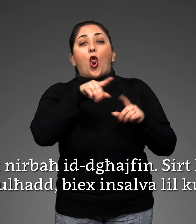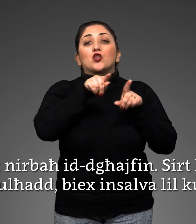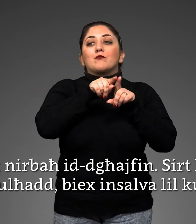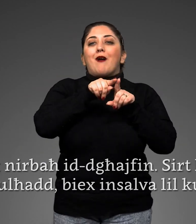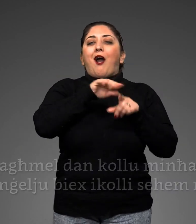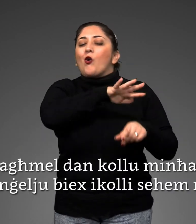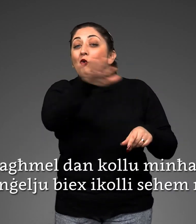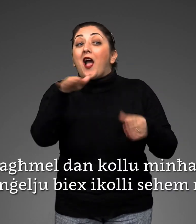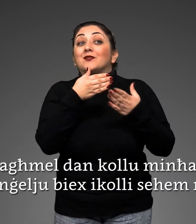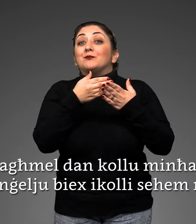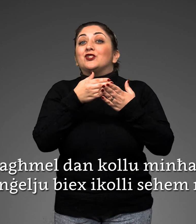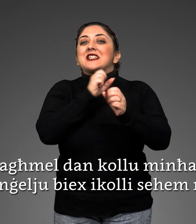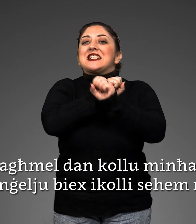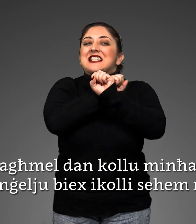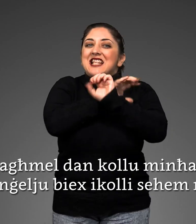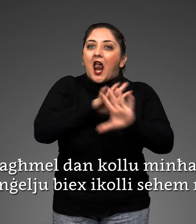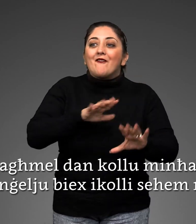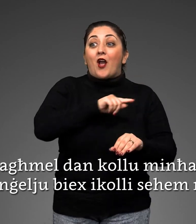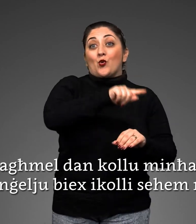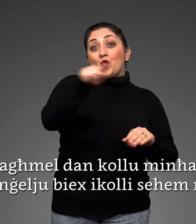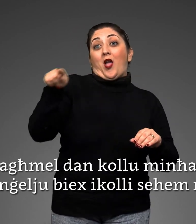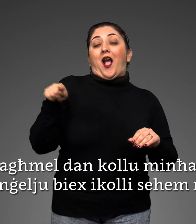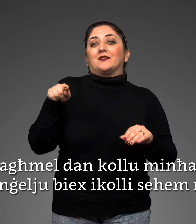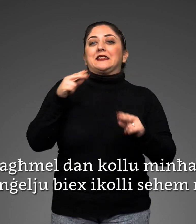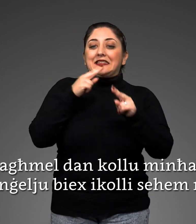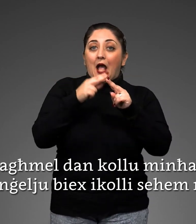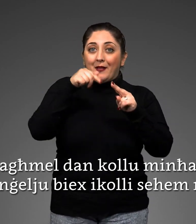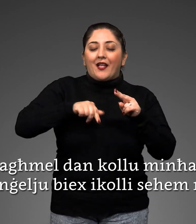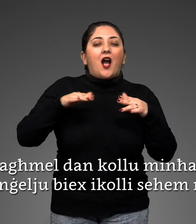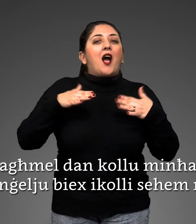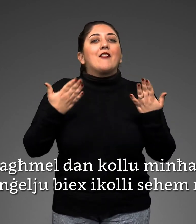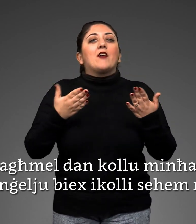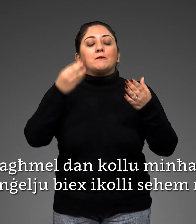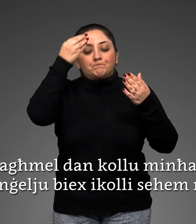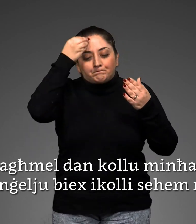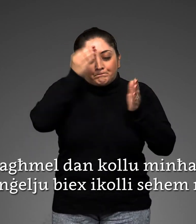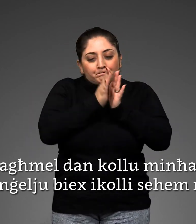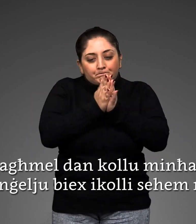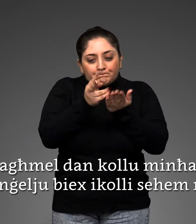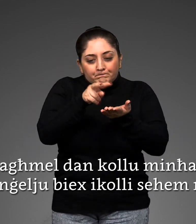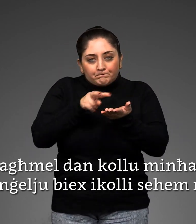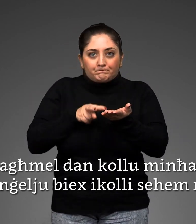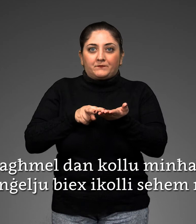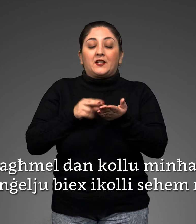lil-kul ħatt. Naħmel dan kollu minnħabba l-evanġelju biex jikolli sem minnu.